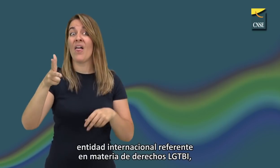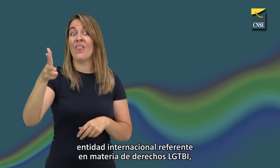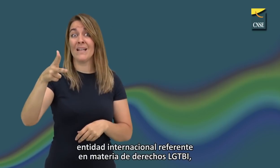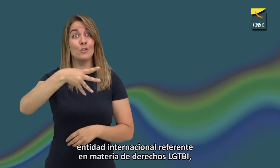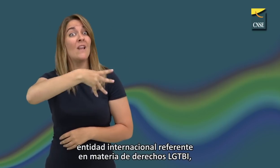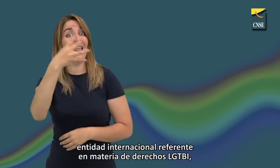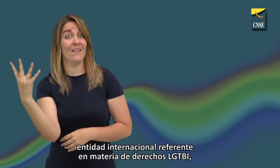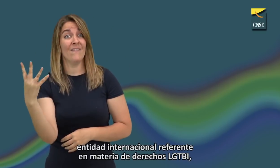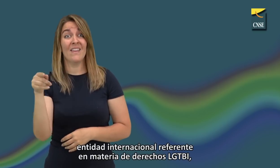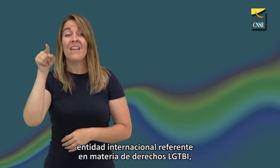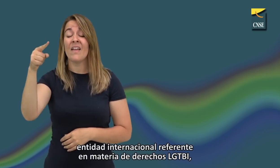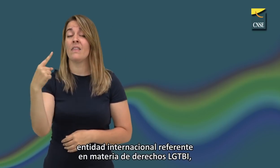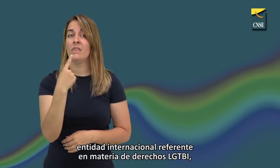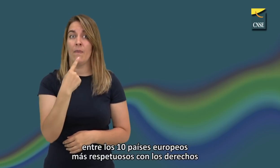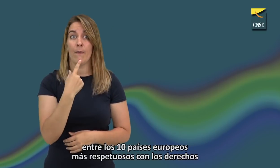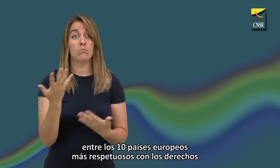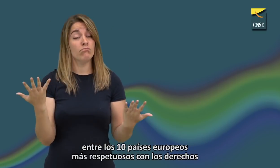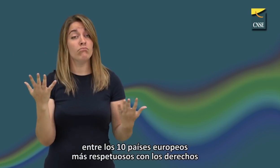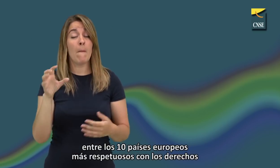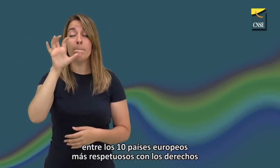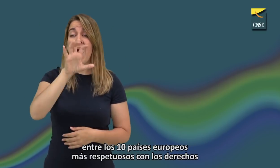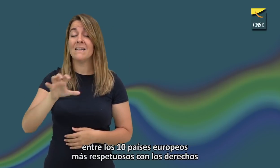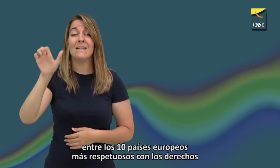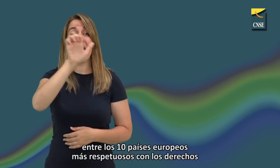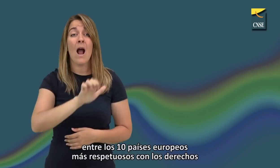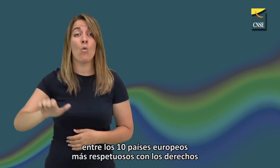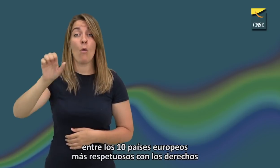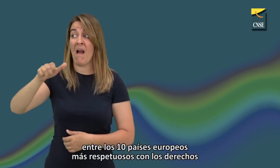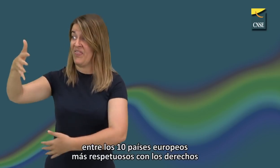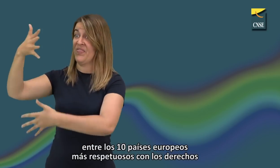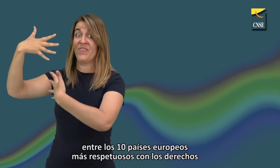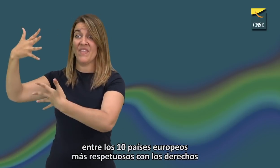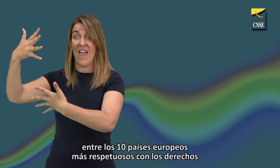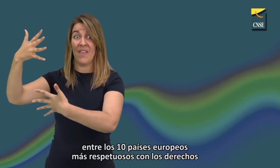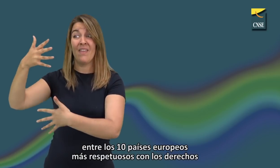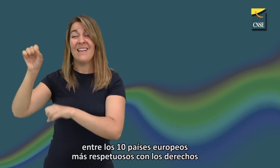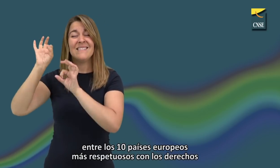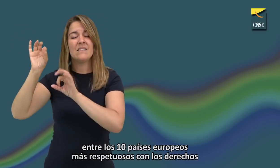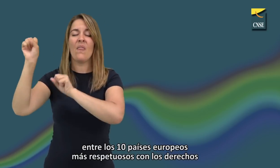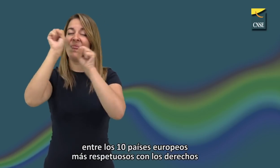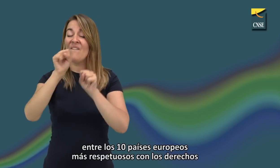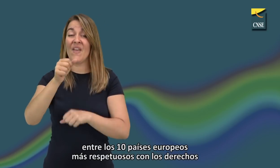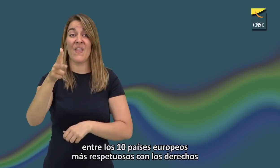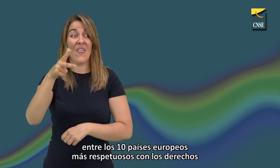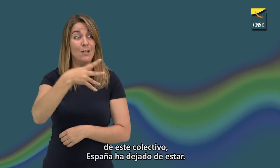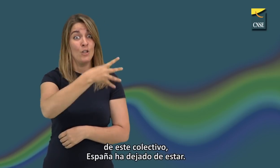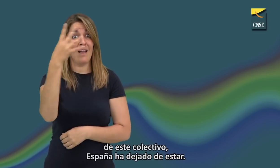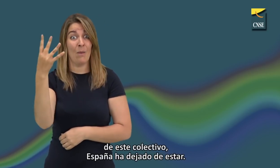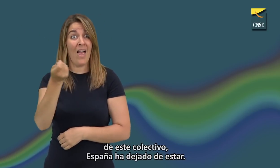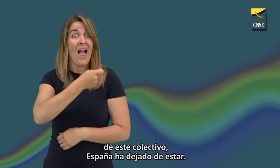materia de derechos LGTBI, entre los 10 países europeos más respetuosos con los derechos de este colectivo,